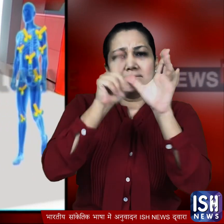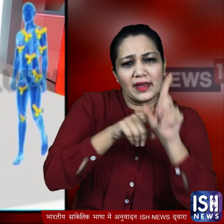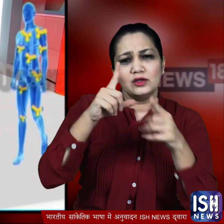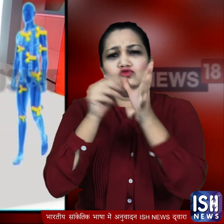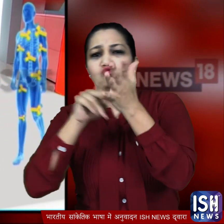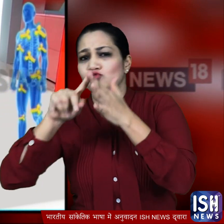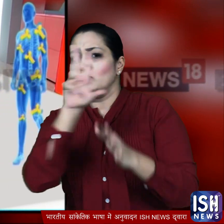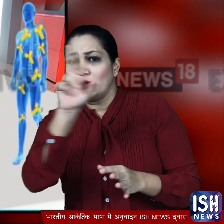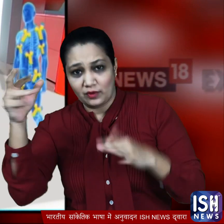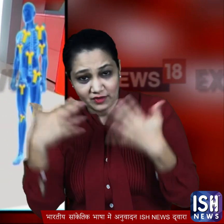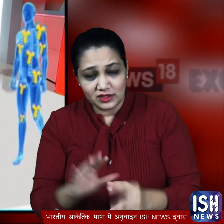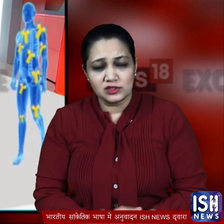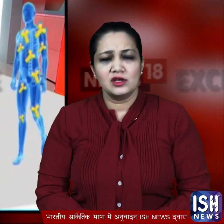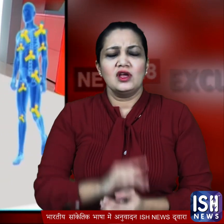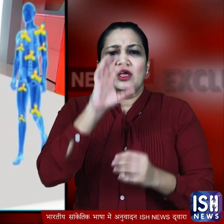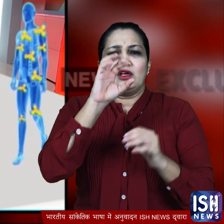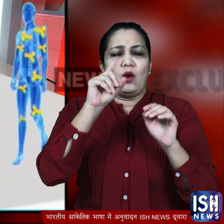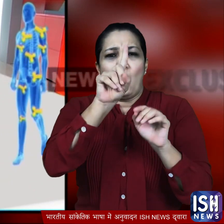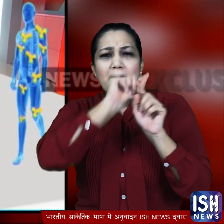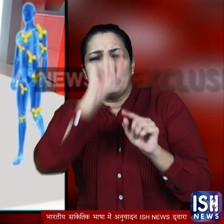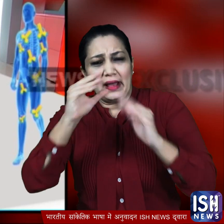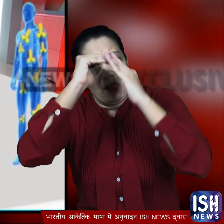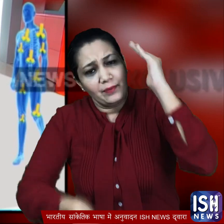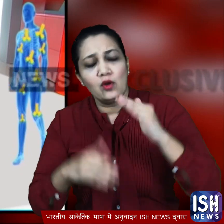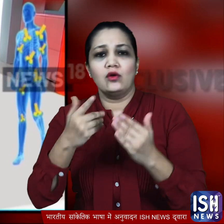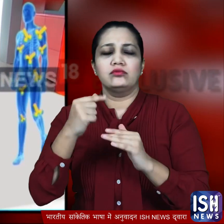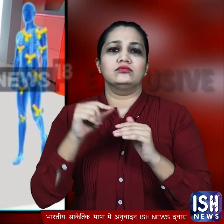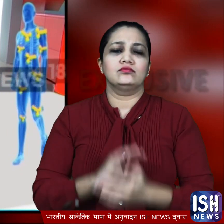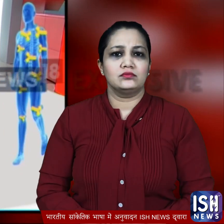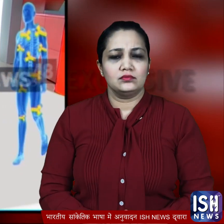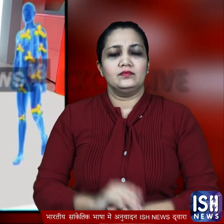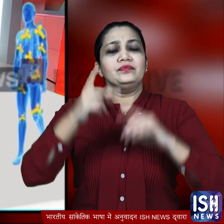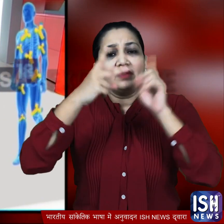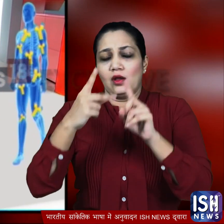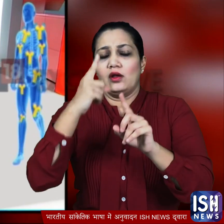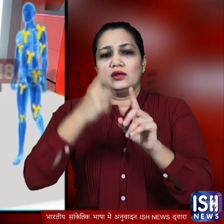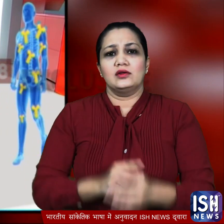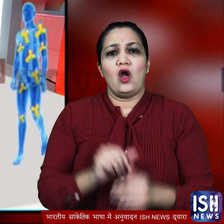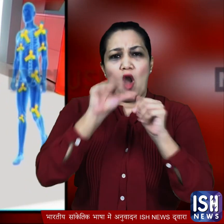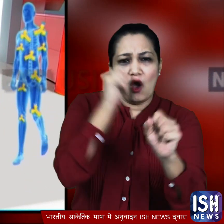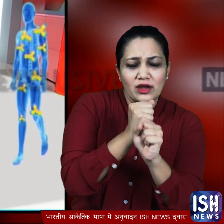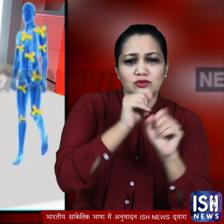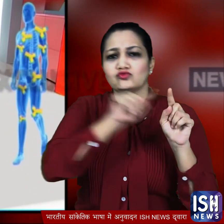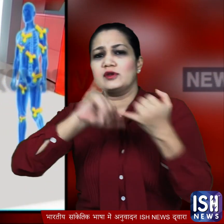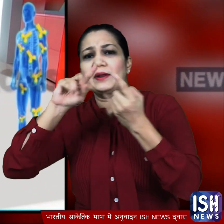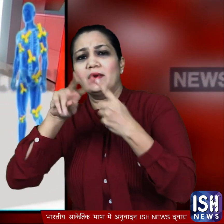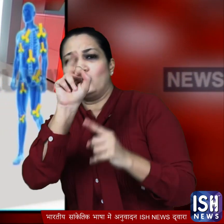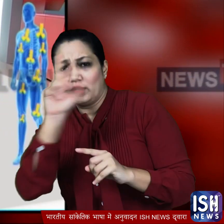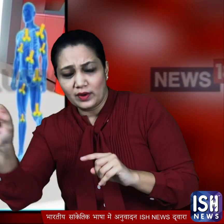गया था उस वक्त एक प्रतिशत से भी कम आबादी में आंटी बॉडी मिली था दूसरा सेरो सर्वे पिछले साल अगस्त और सितंबर में हुआ तब यह आंकडा